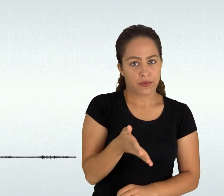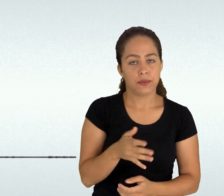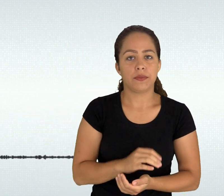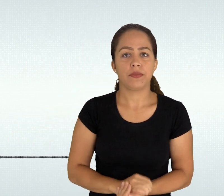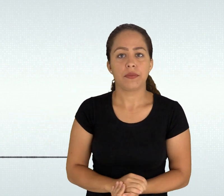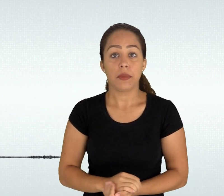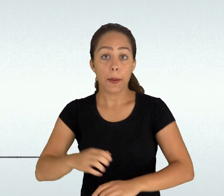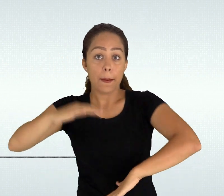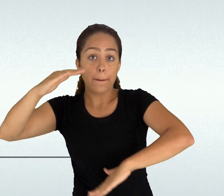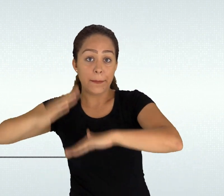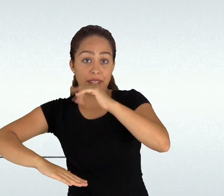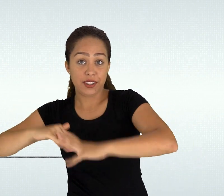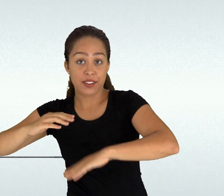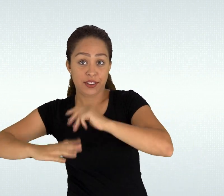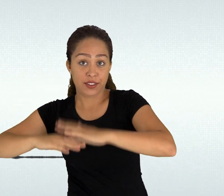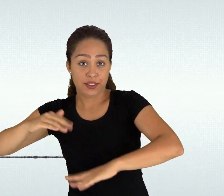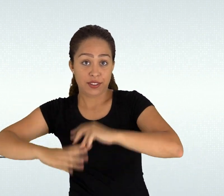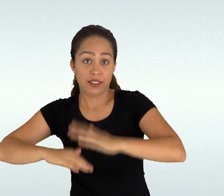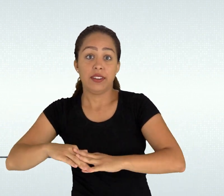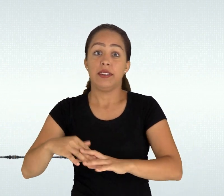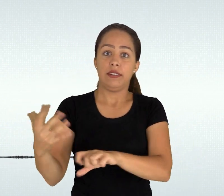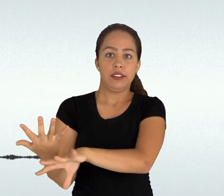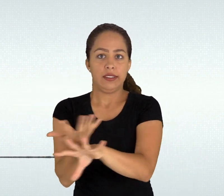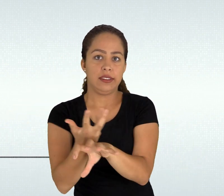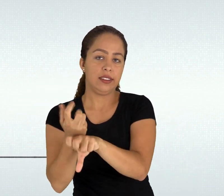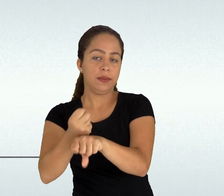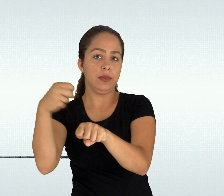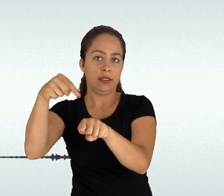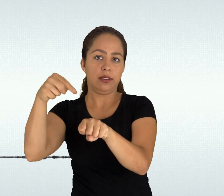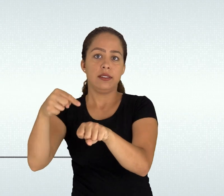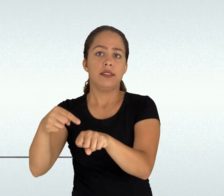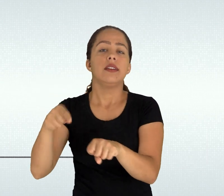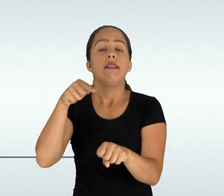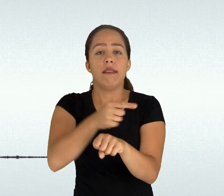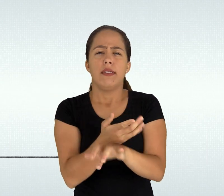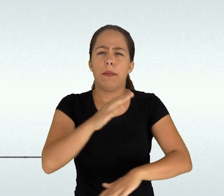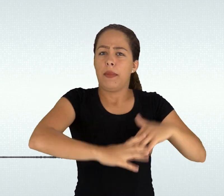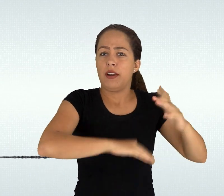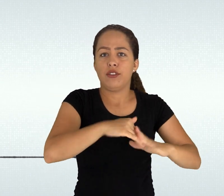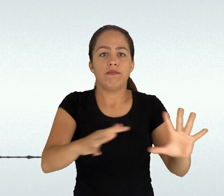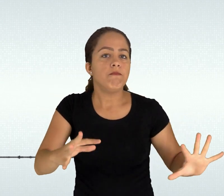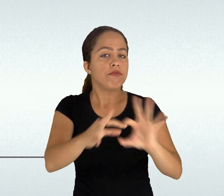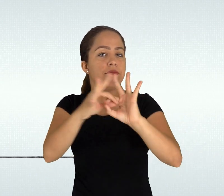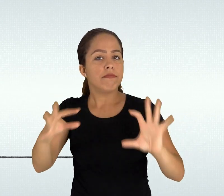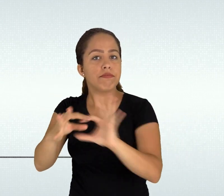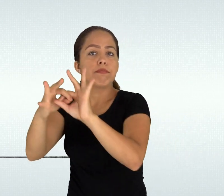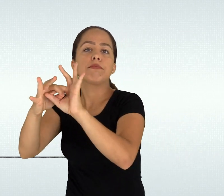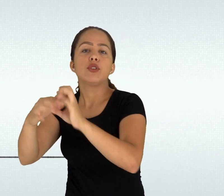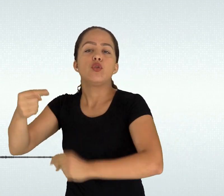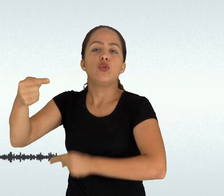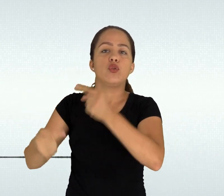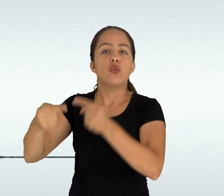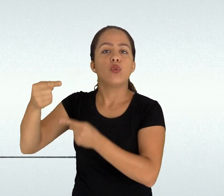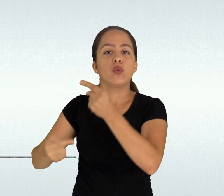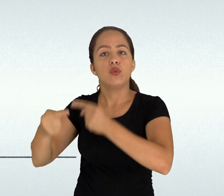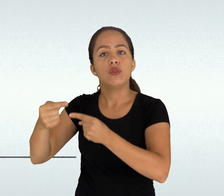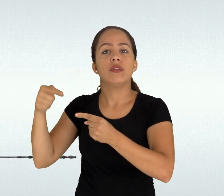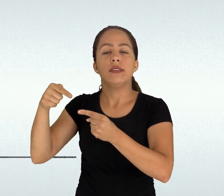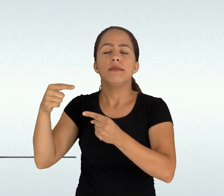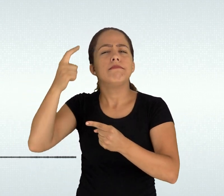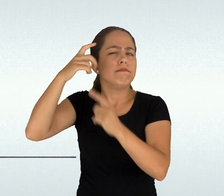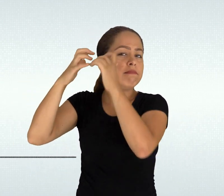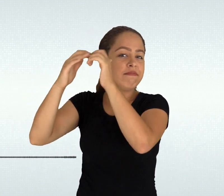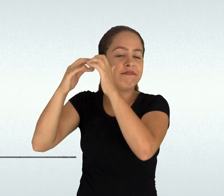de maneira individual ou para nortear debates grupos de estudo e formações pedagógicas já que as